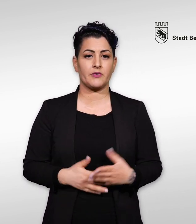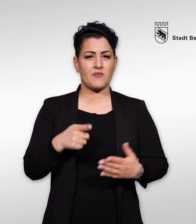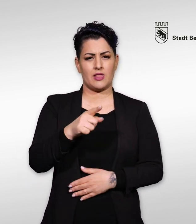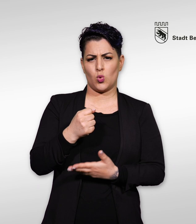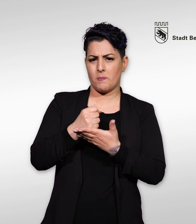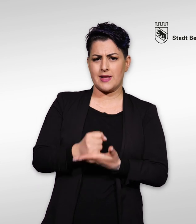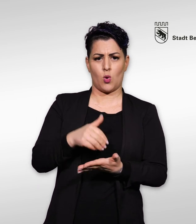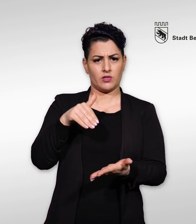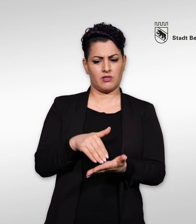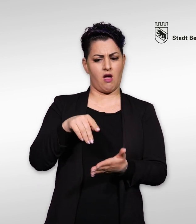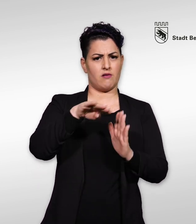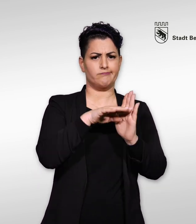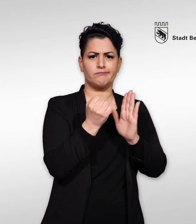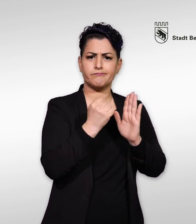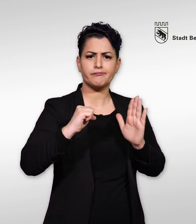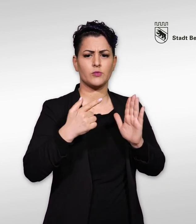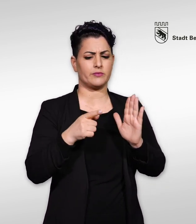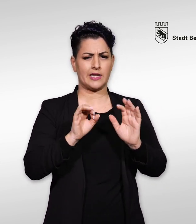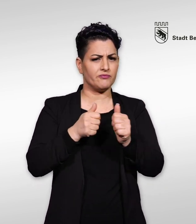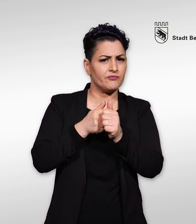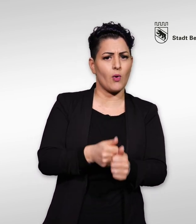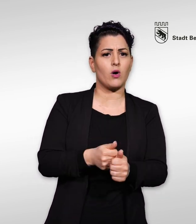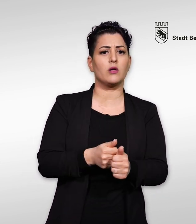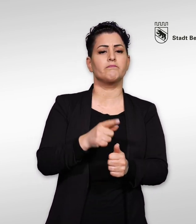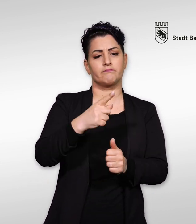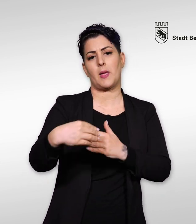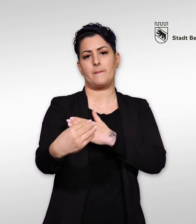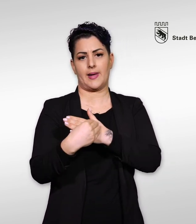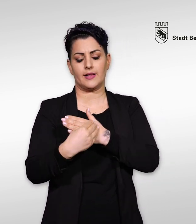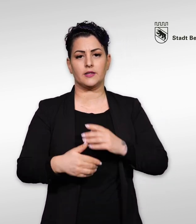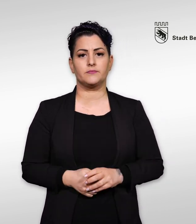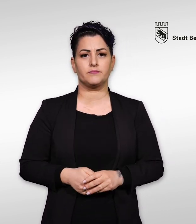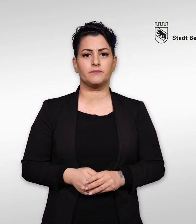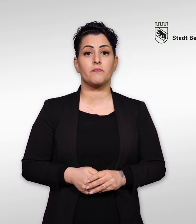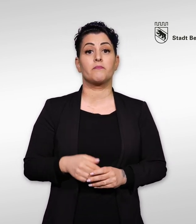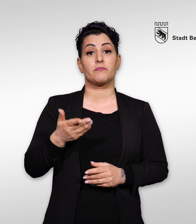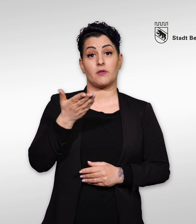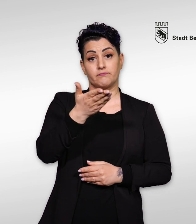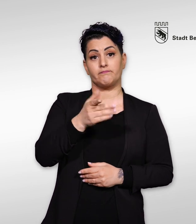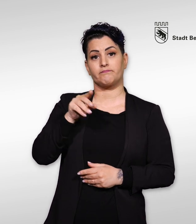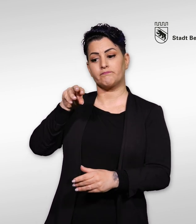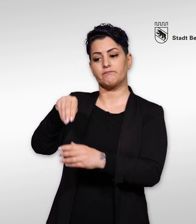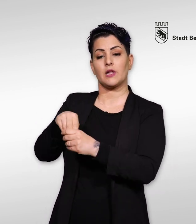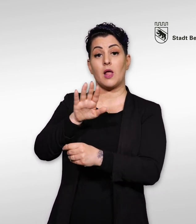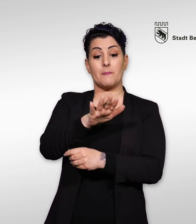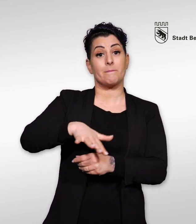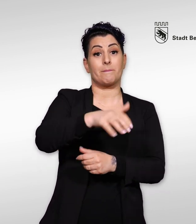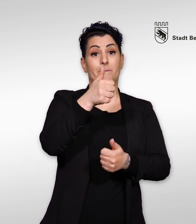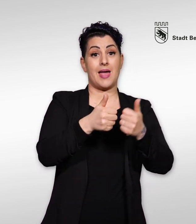Wenn Sie überzeugt sind, dass ein Missstand besteht und diesen uns melden, dann sind Sie in Ihrer beruflichen Stellung gesetzlich vor